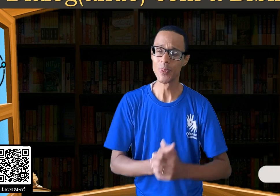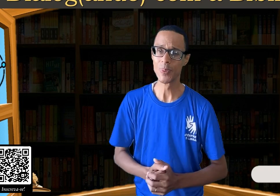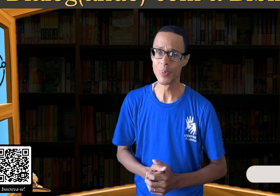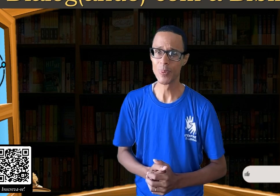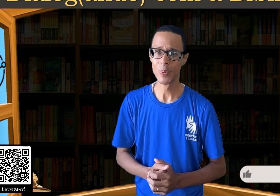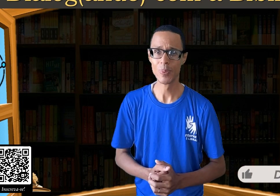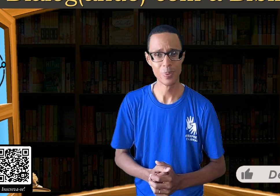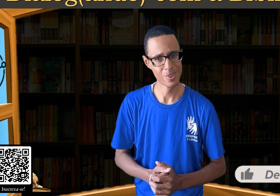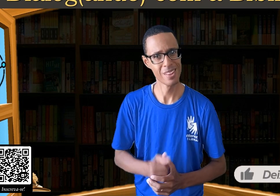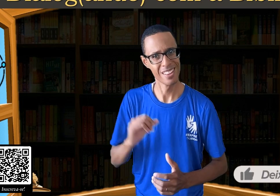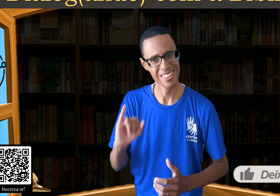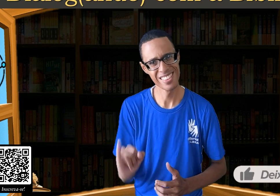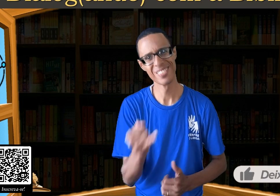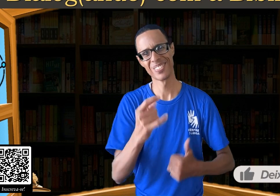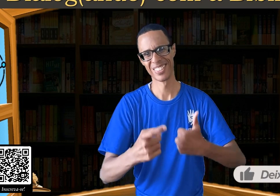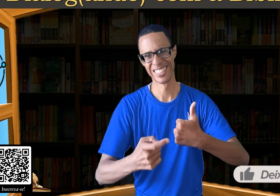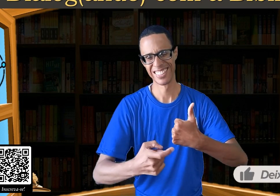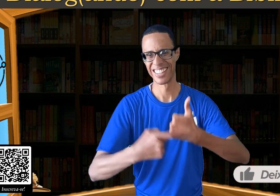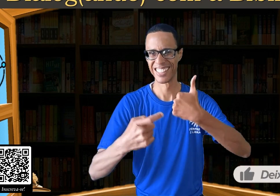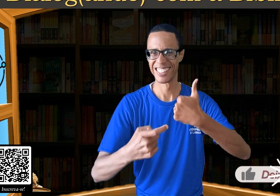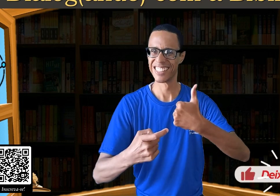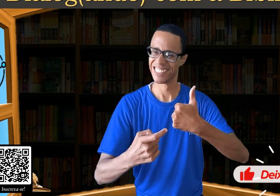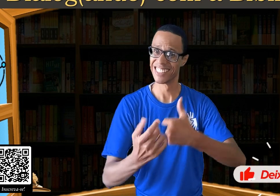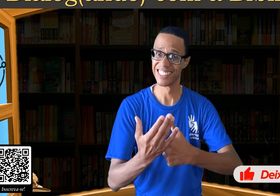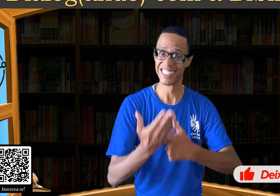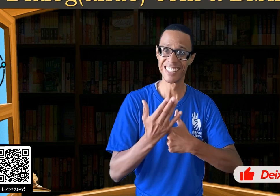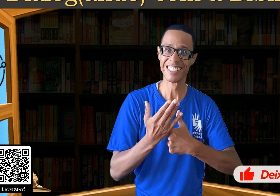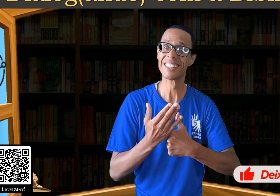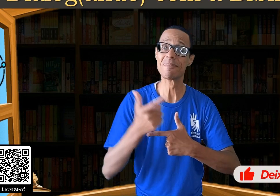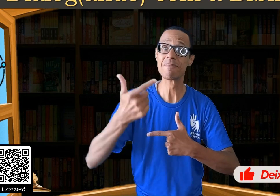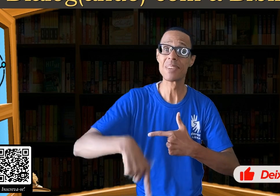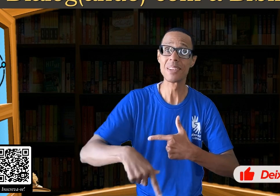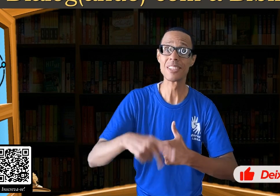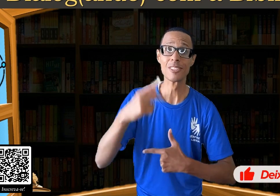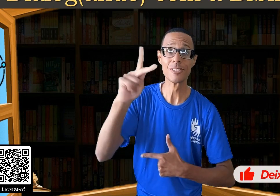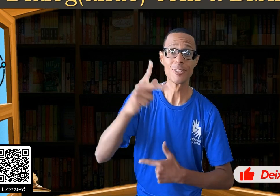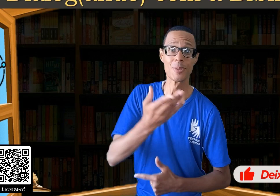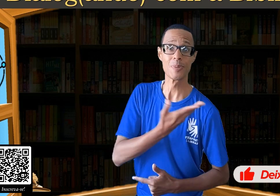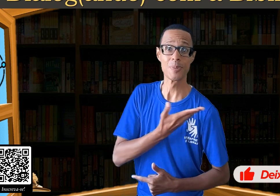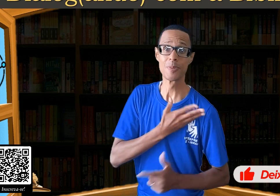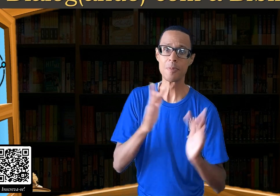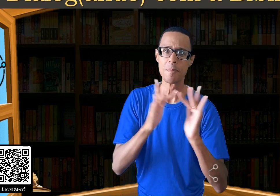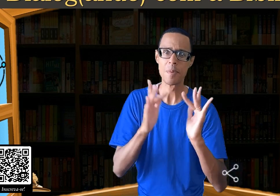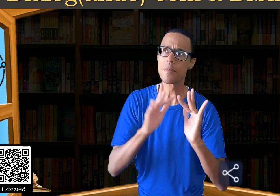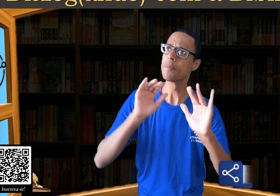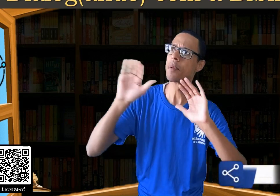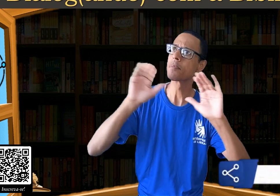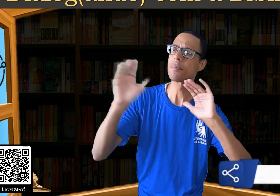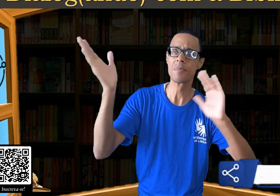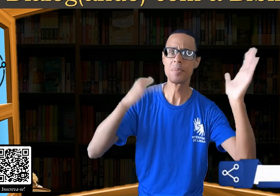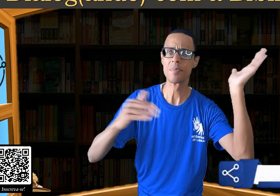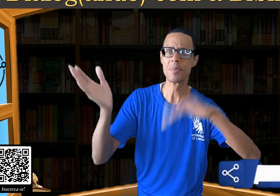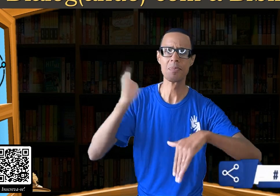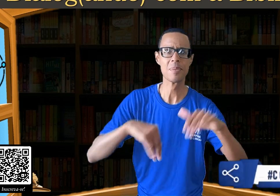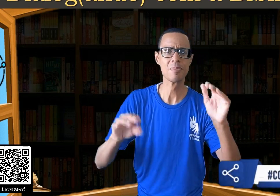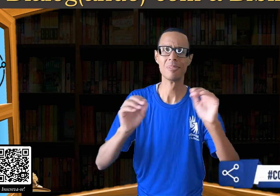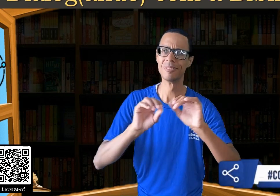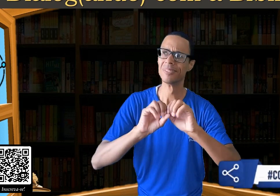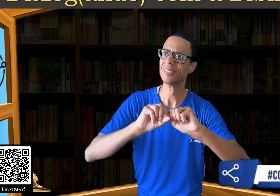ainda não fez, corra aqui abaixo, já deixe o seu like, anote em sua agenda para não esquecer, já